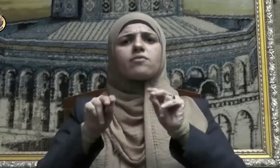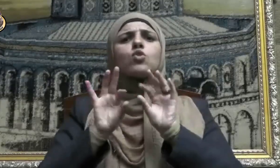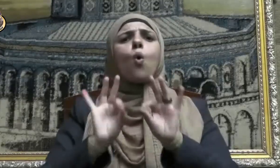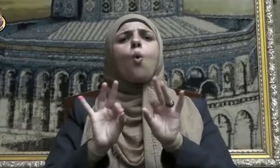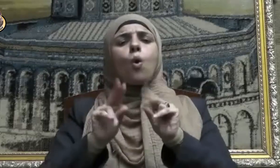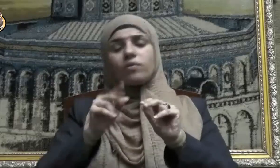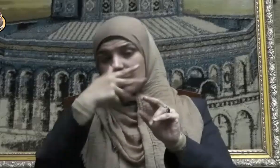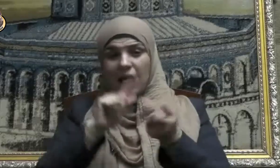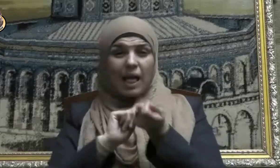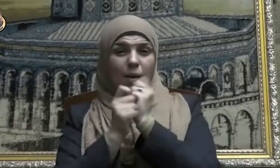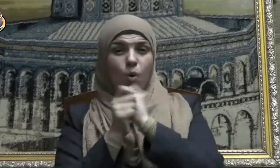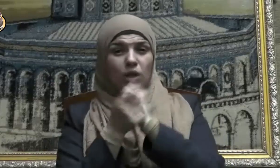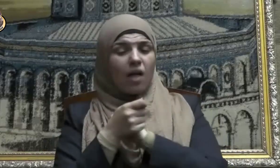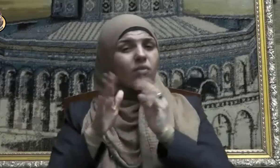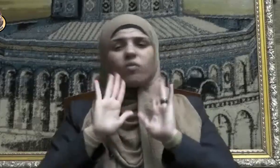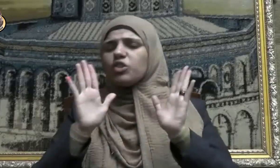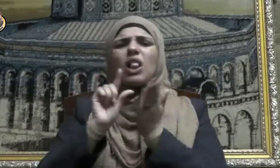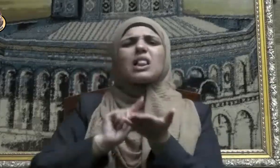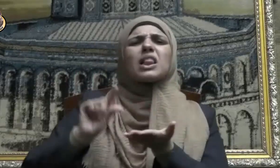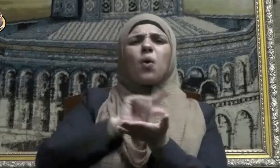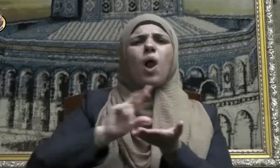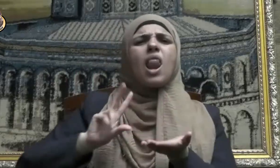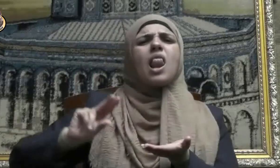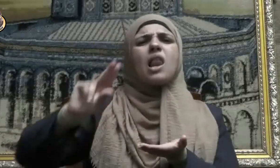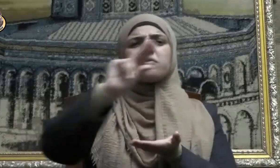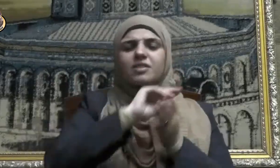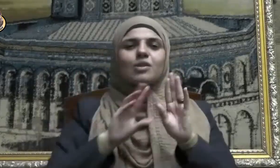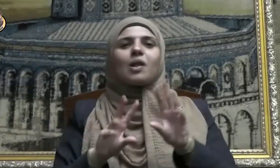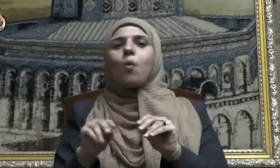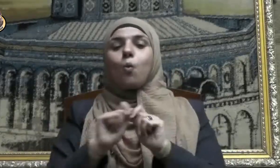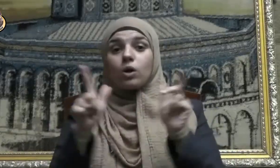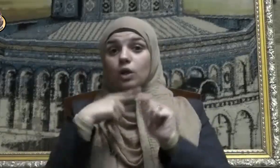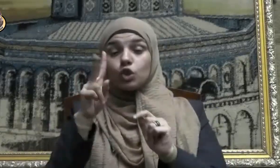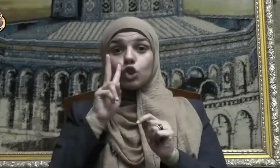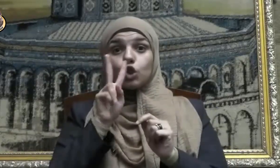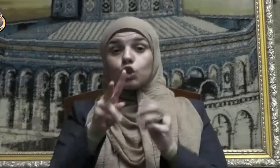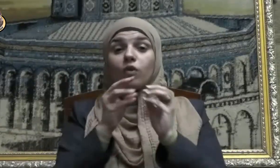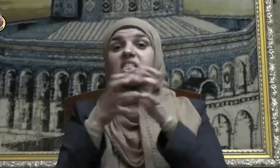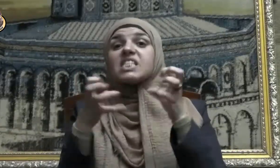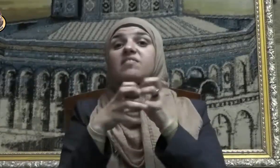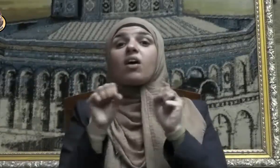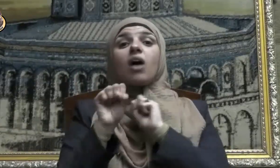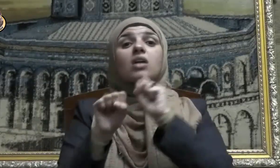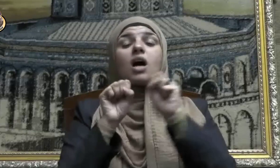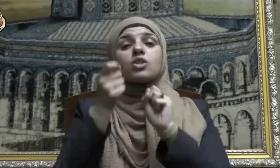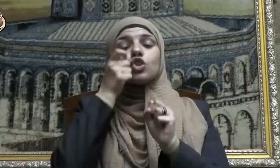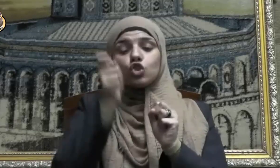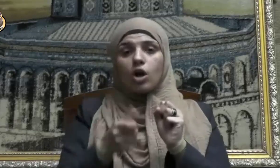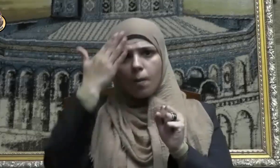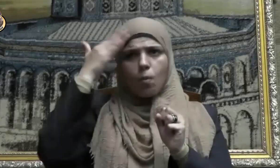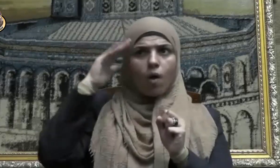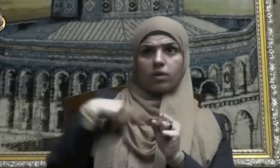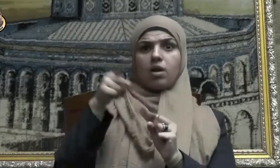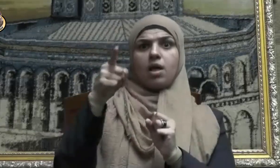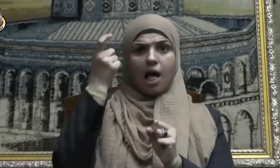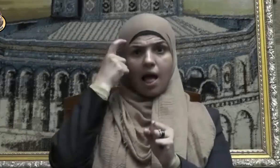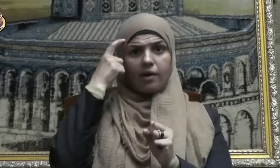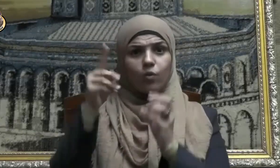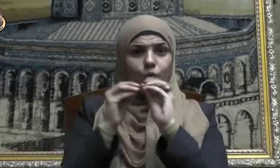باختلاف الأوطان ومن أهم هذه العلامات التي يعرف بها المنافقون الكذب